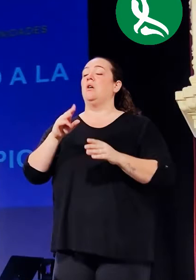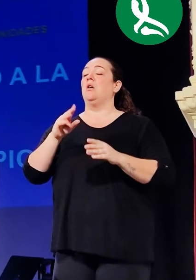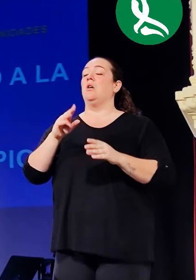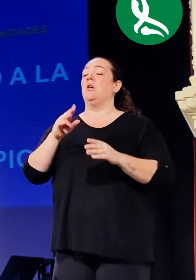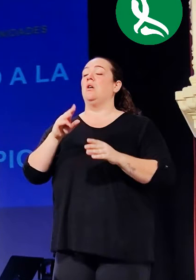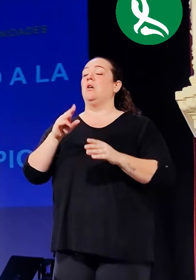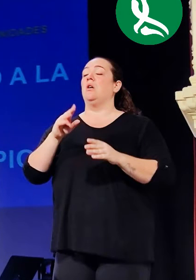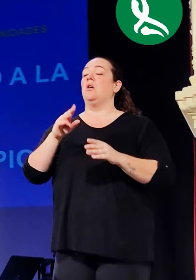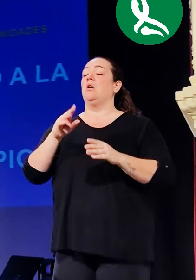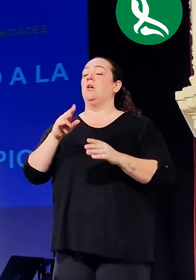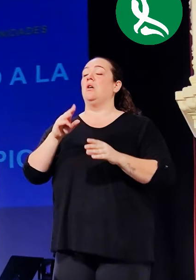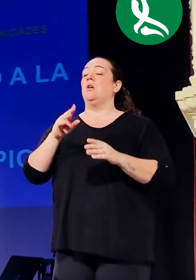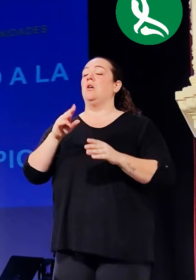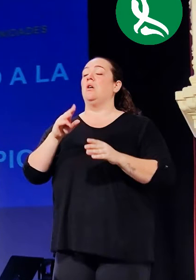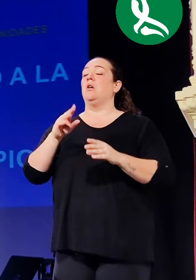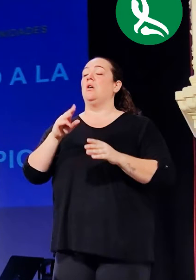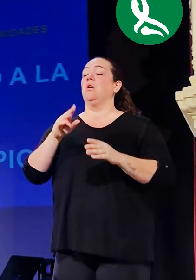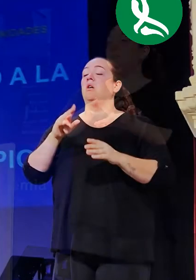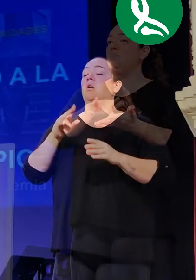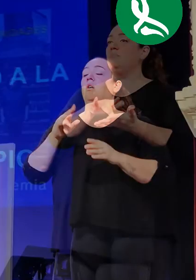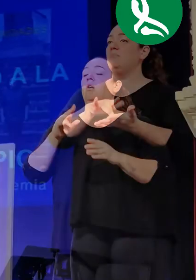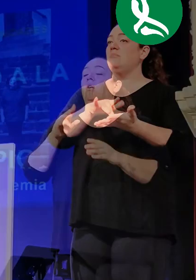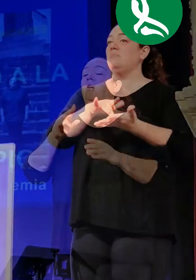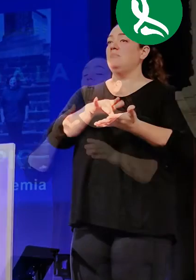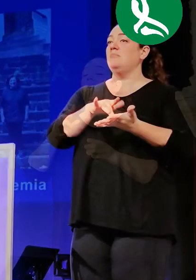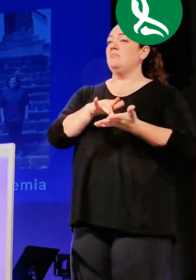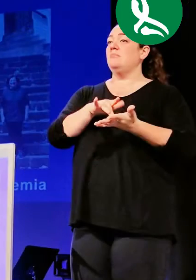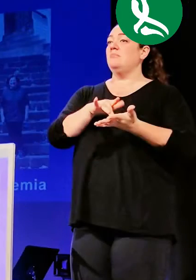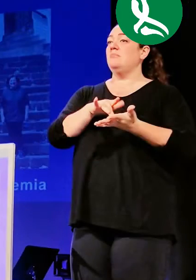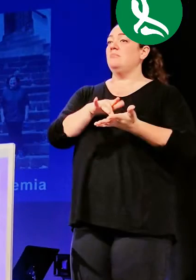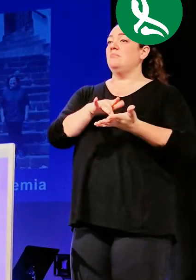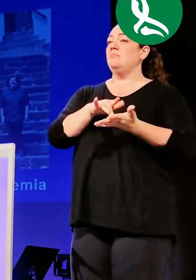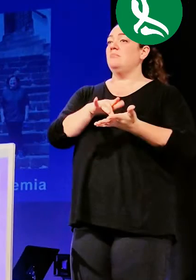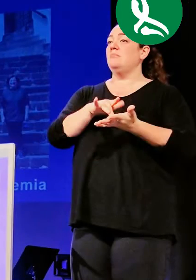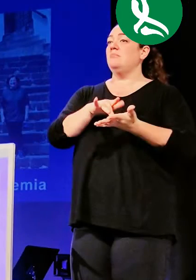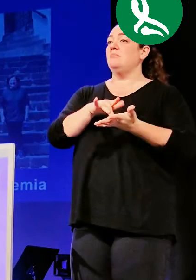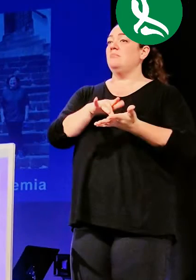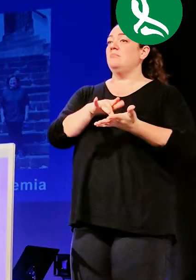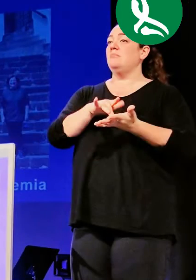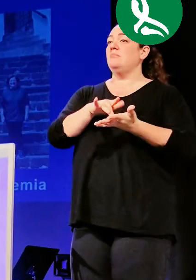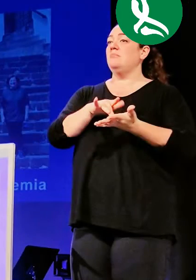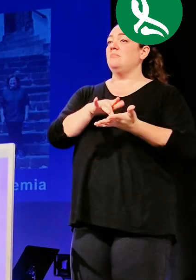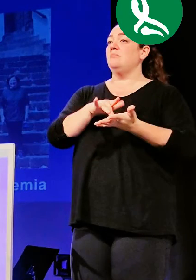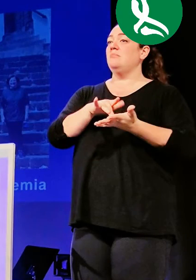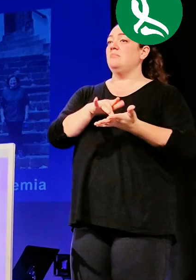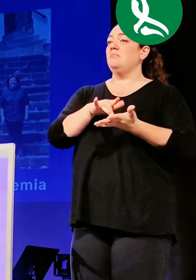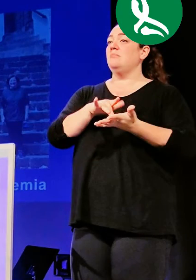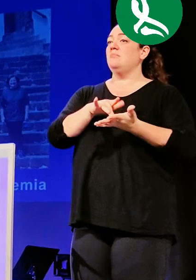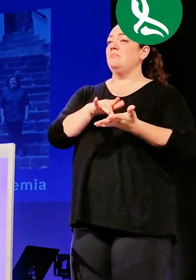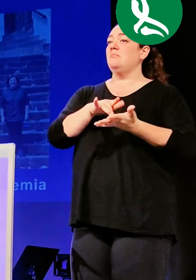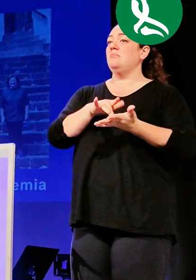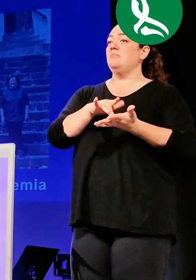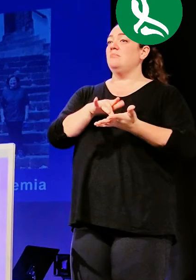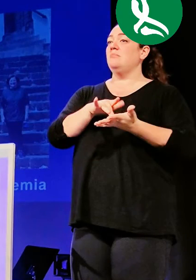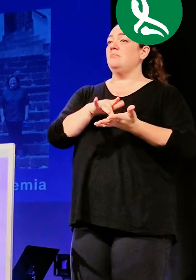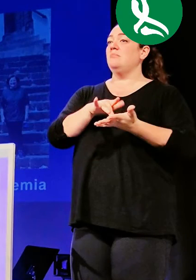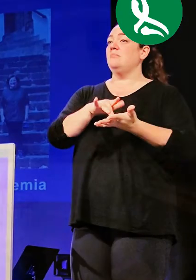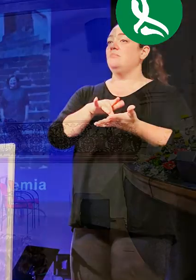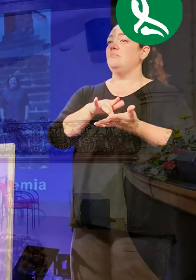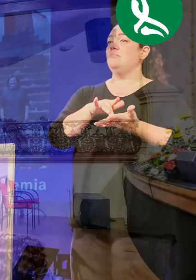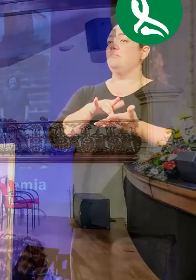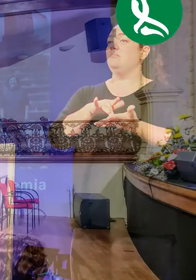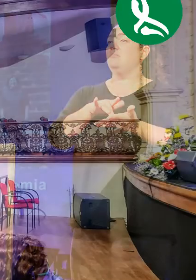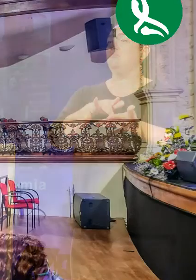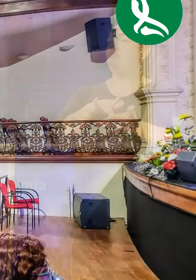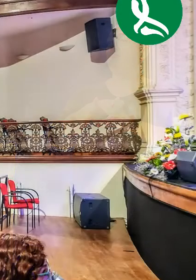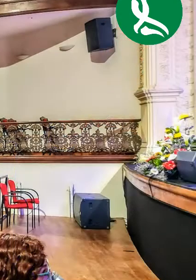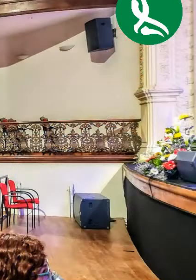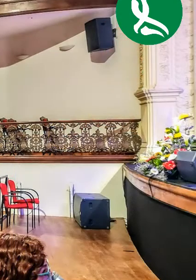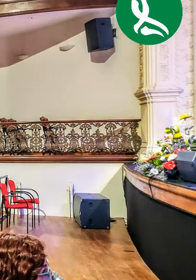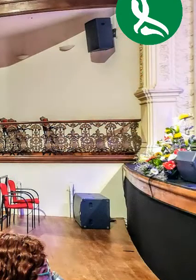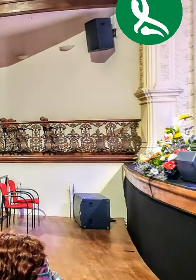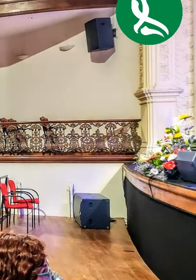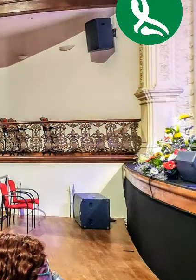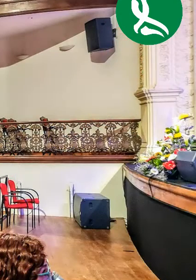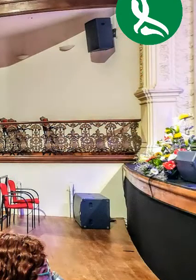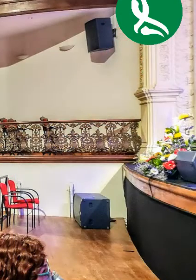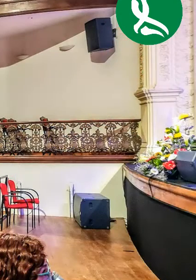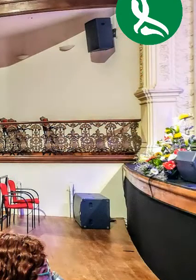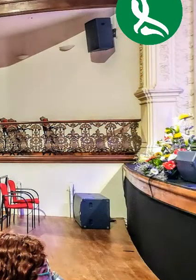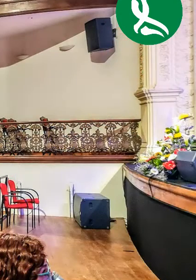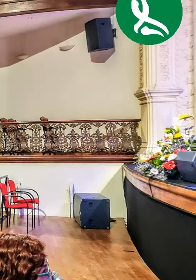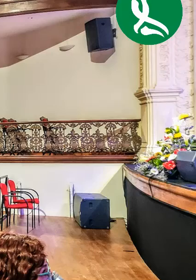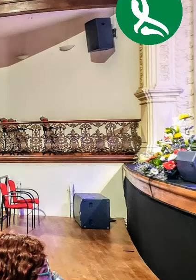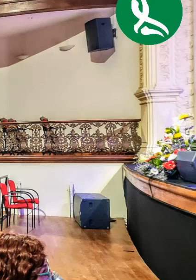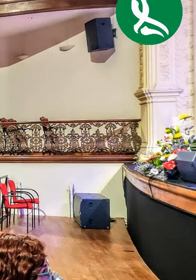porque permite dar visibilidad a una realidad que existe en todas las ciudades un colectivo de personas que por distintas